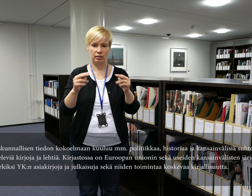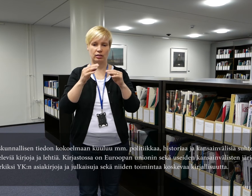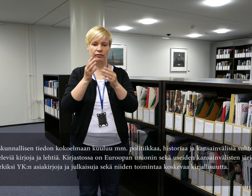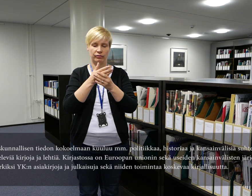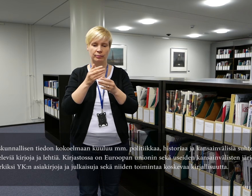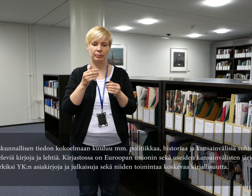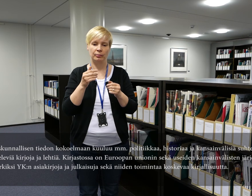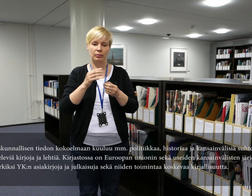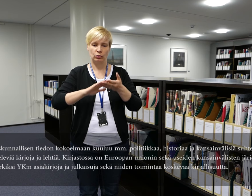lehtiä.